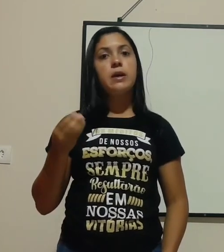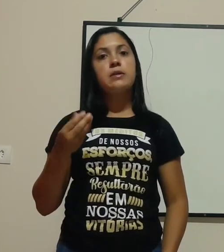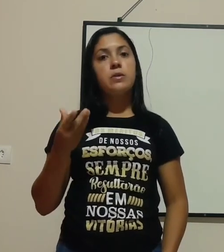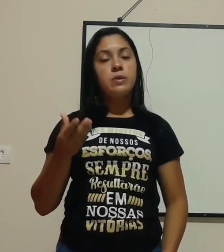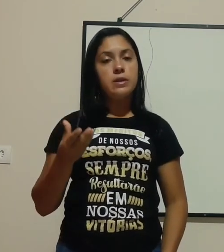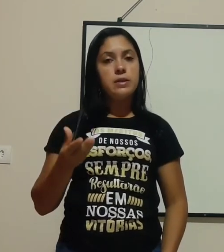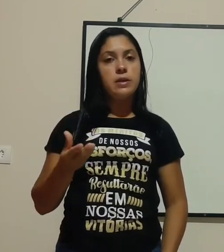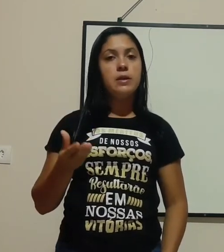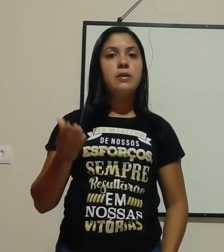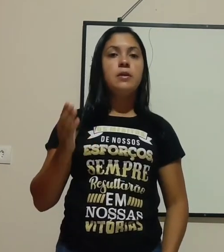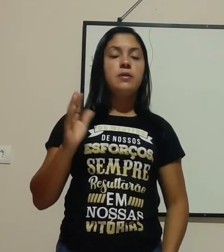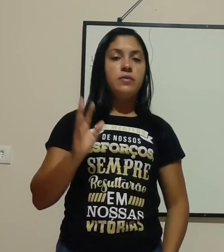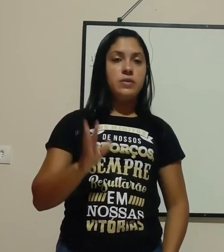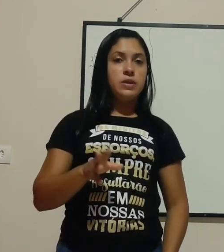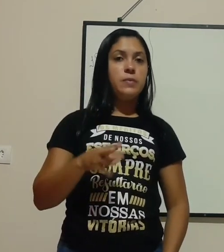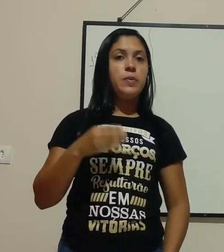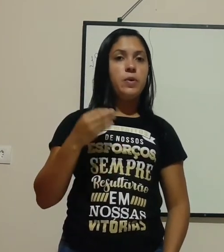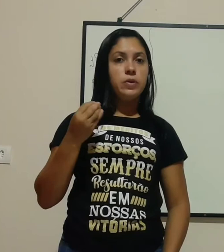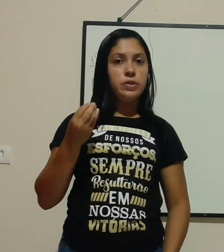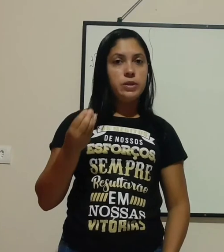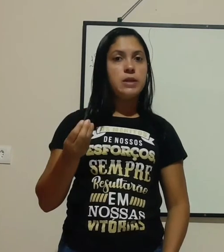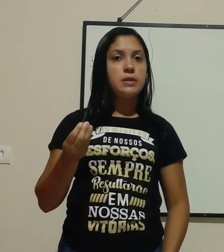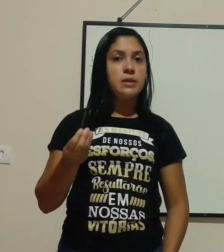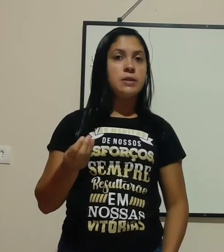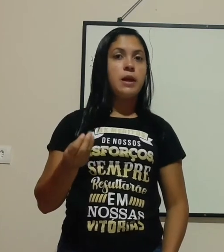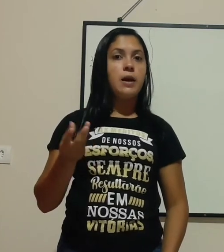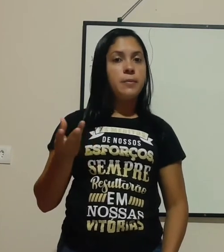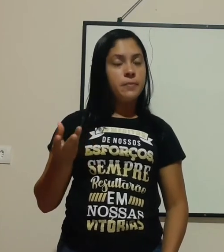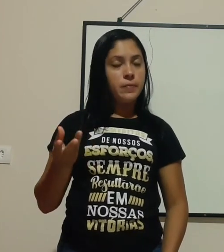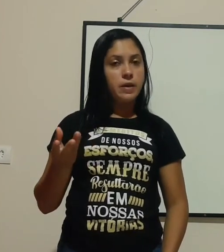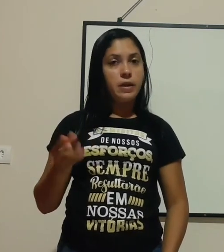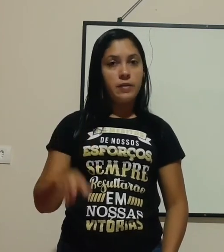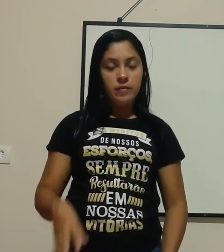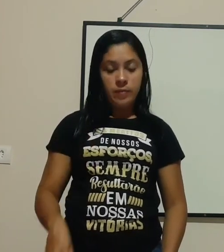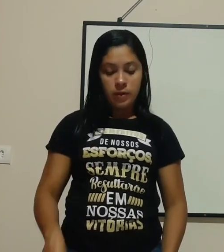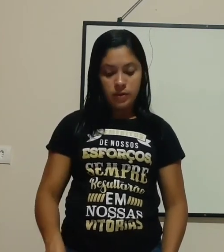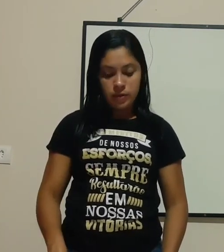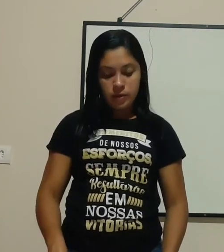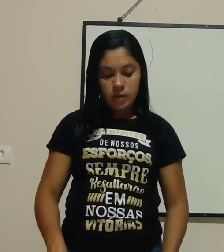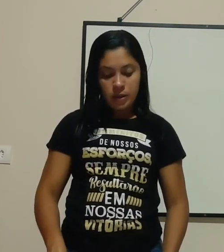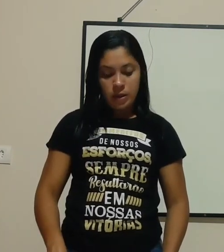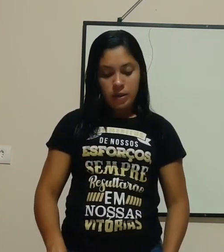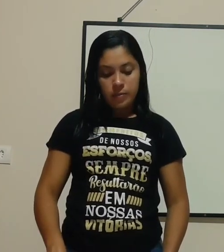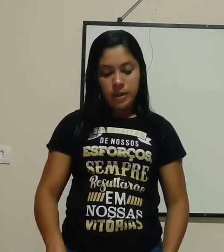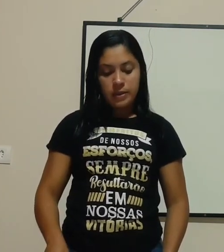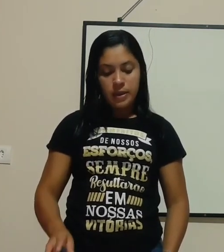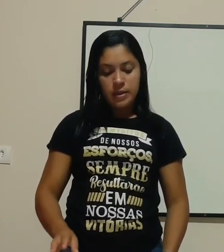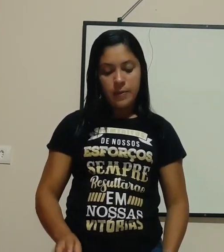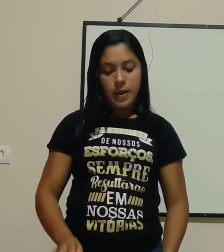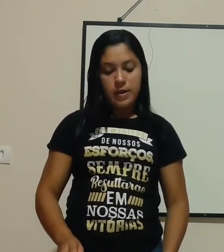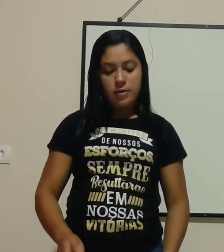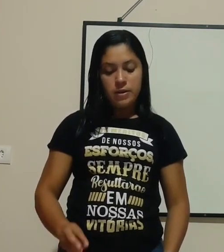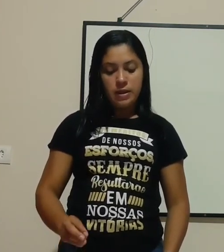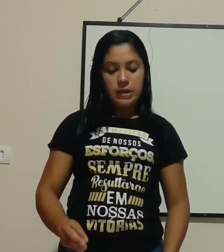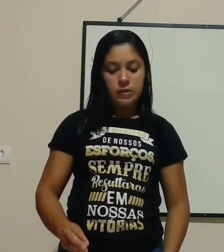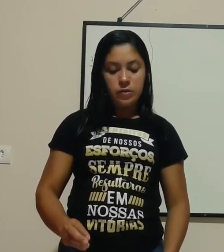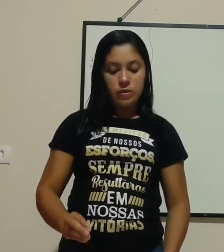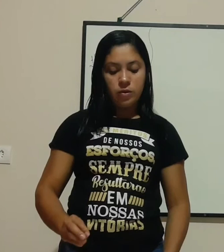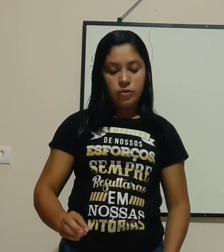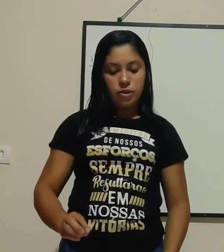acaso acontecer, você pode se acidentar gravemente. Mantenha aparelhos elétricos longe